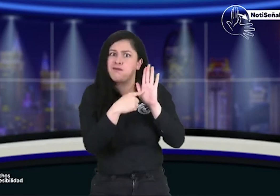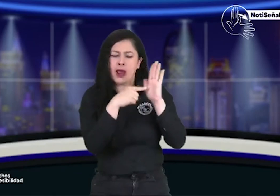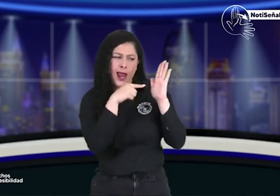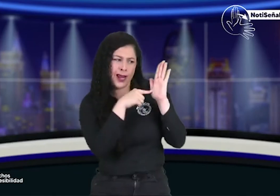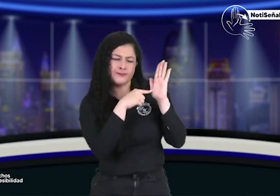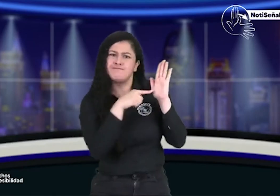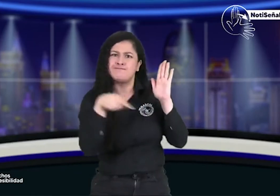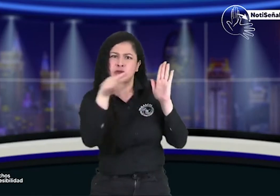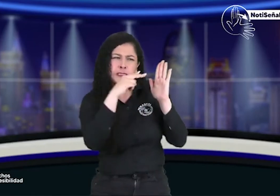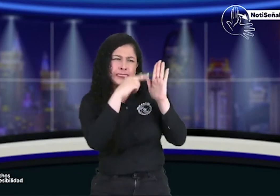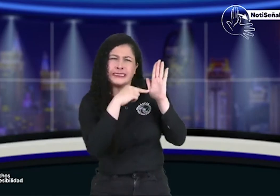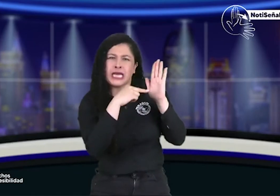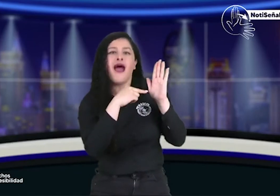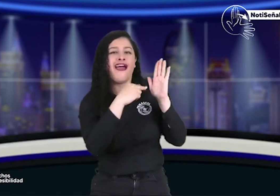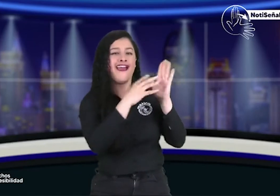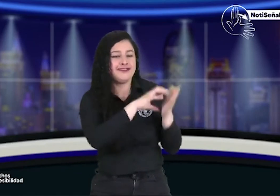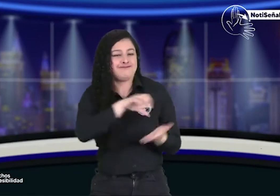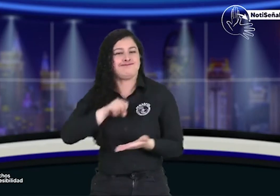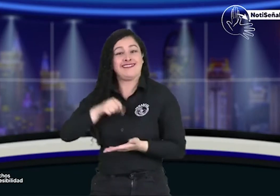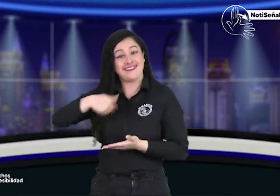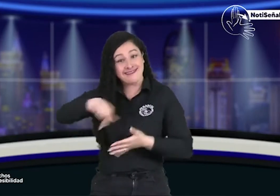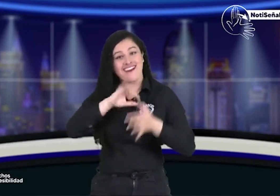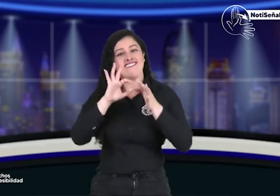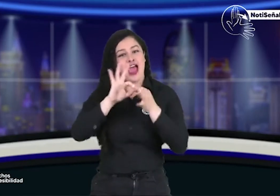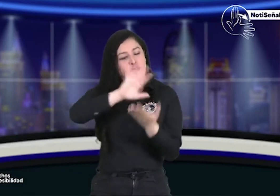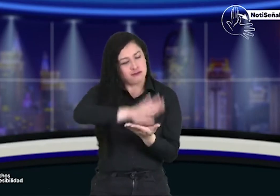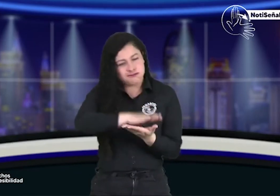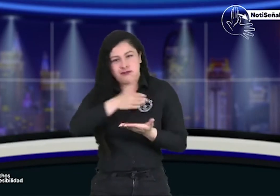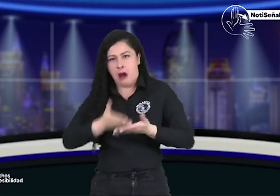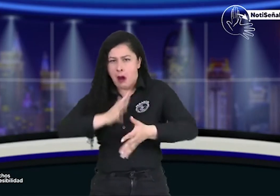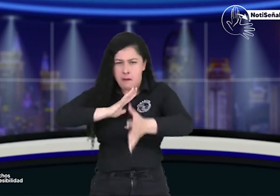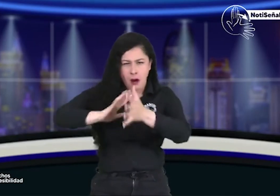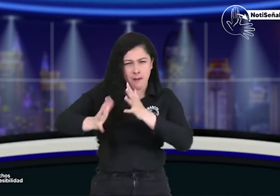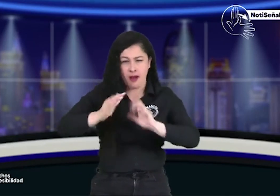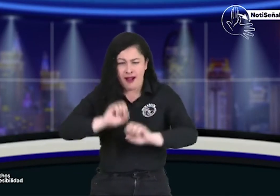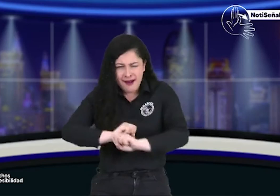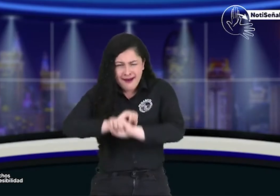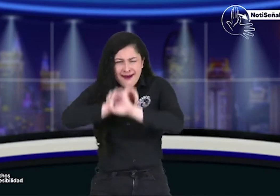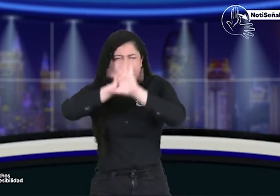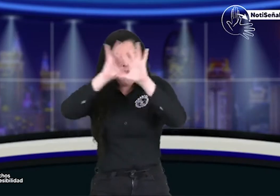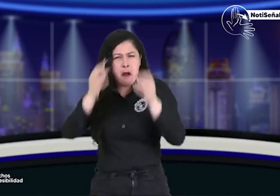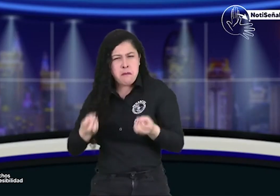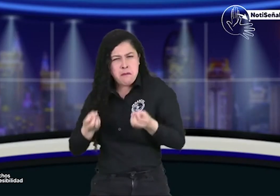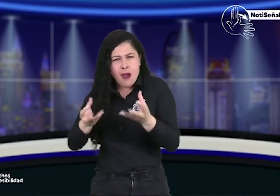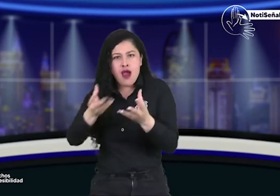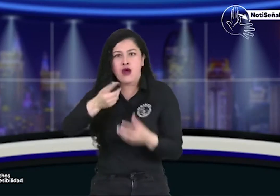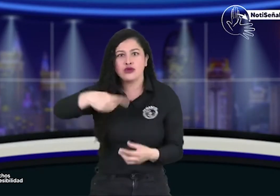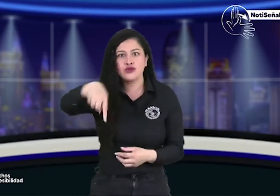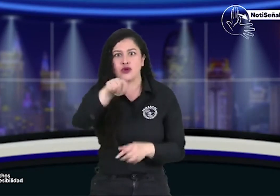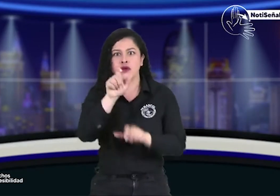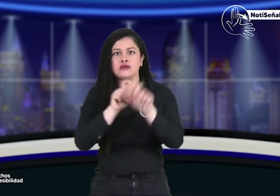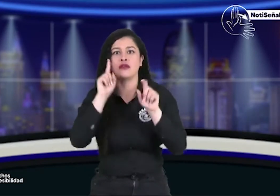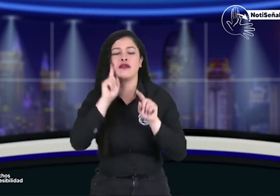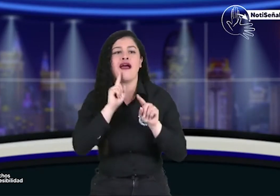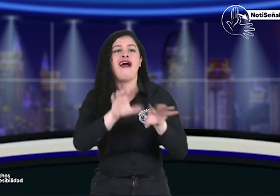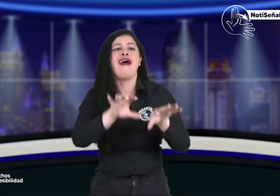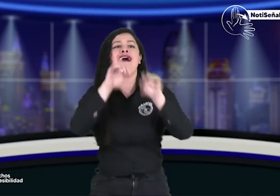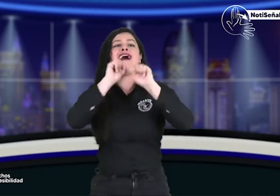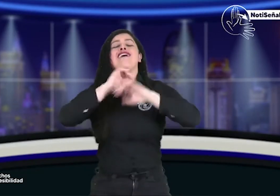también también relaciona la resolución nosotros como FENASCOL que es lo que hacemos también traducir la resolución para